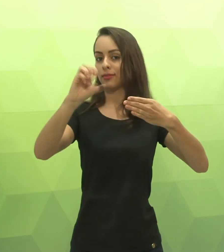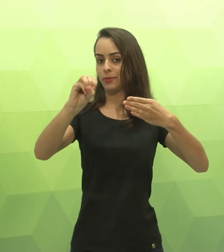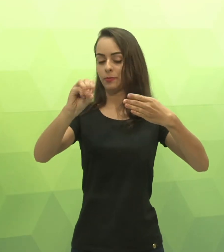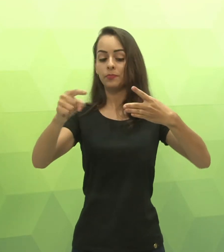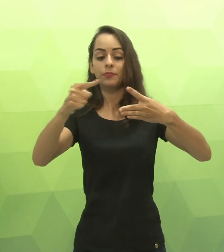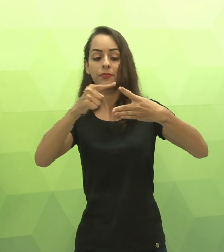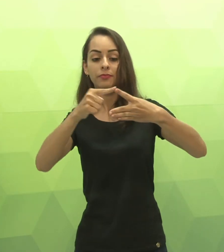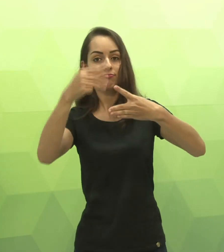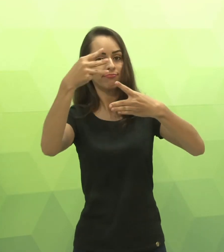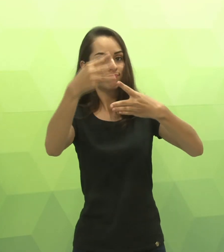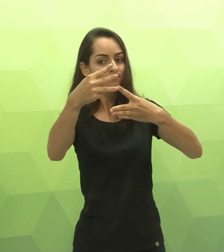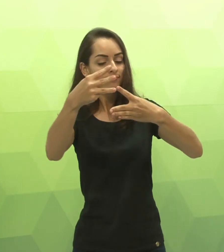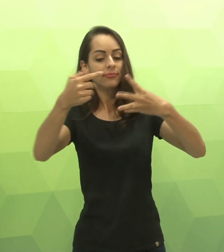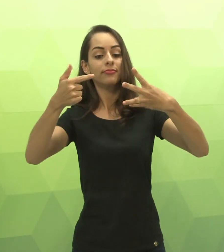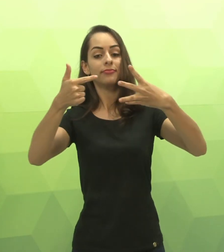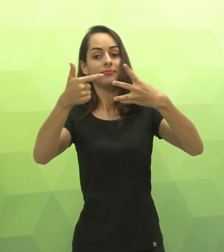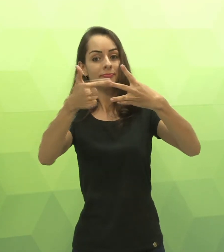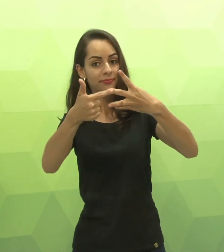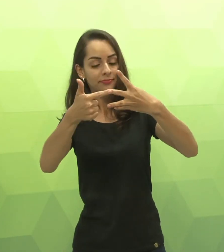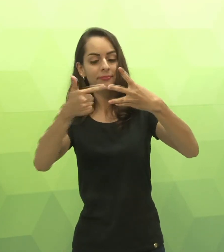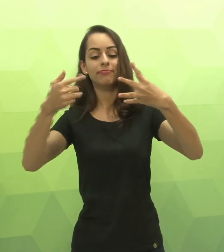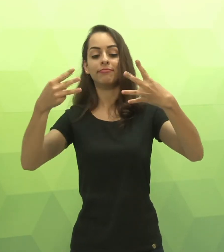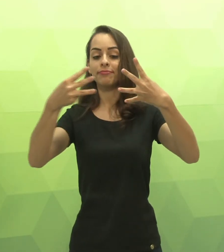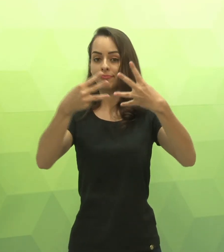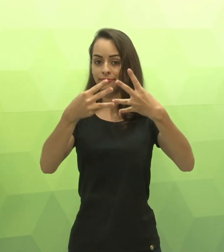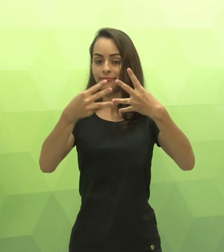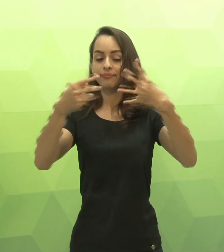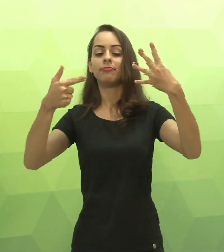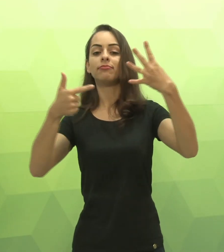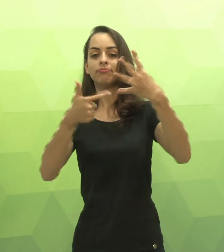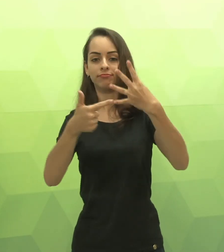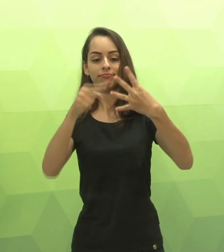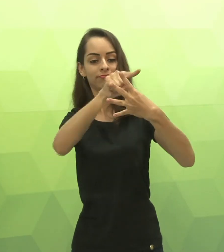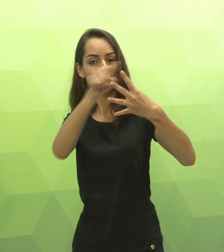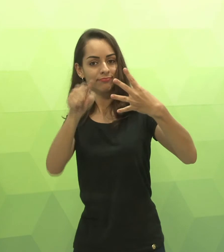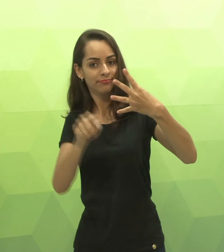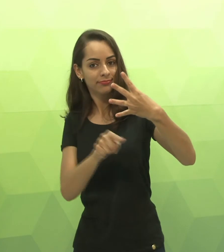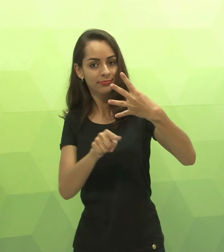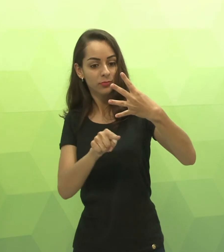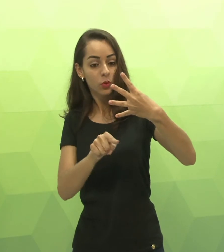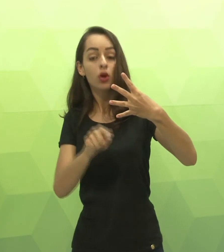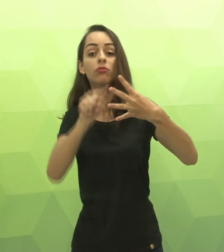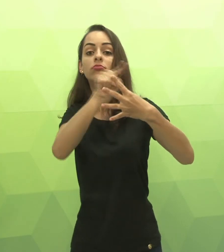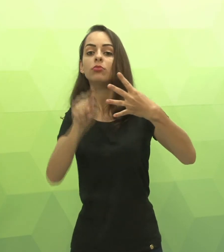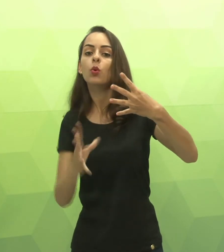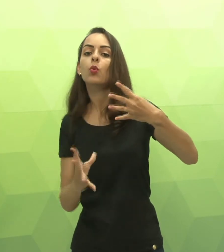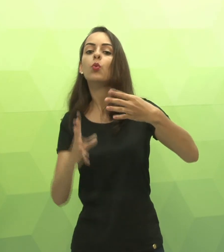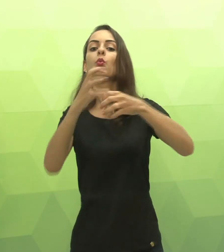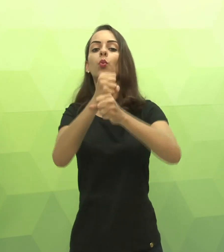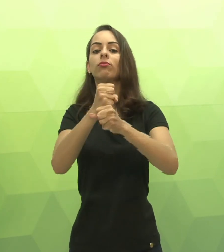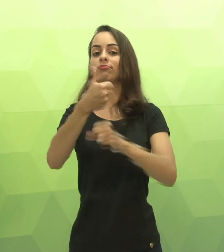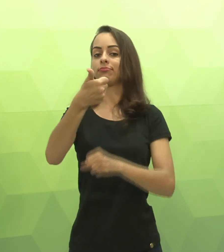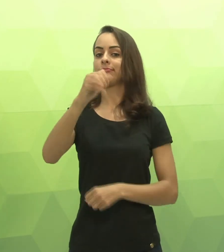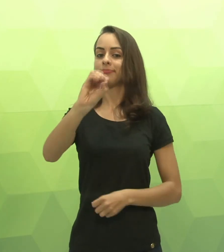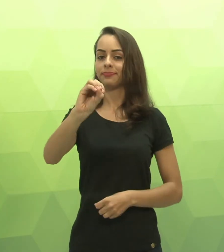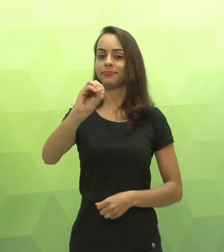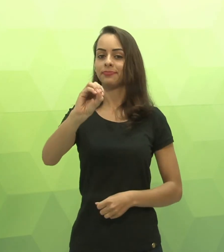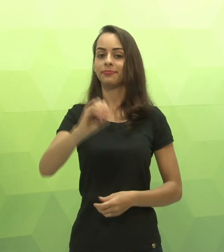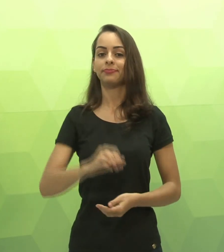tem a pontuação. Os fóruns valem 10 pontos. O primeiro vale 3, o segundo 2, o terceiro 3 e o quarto 2